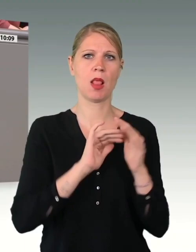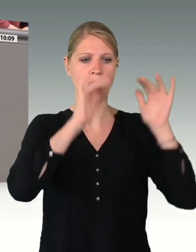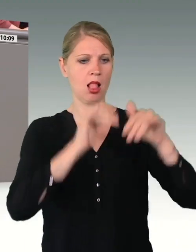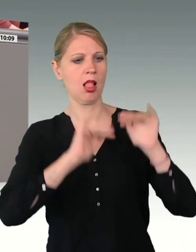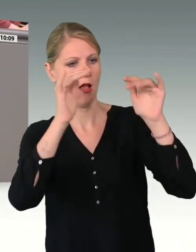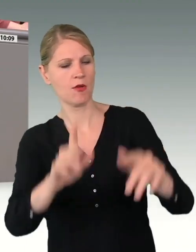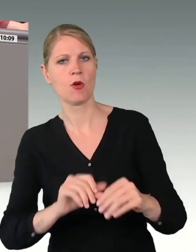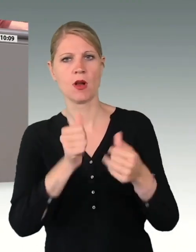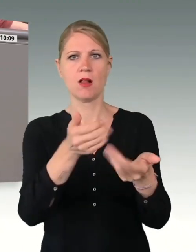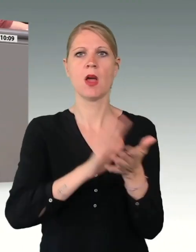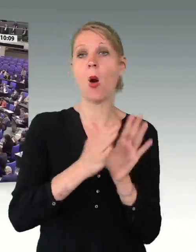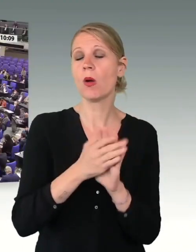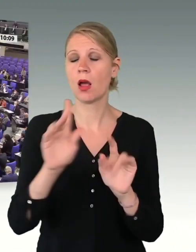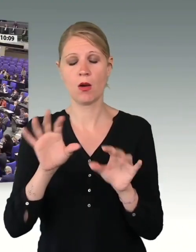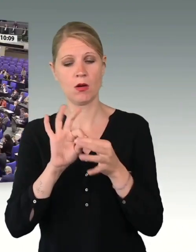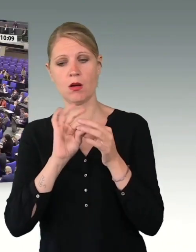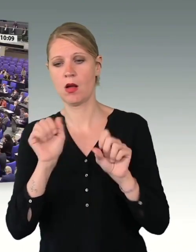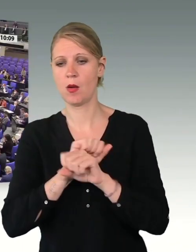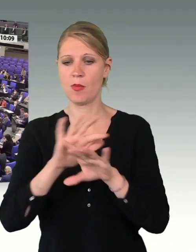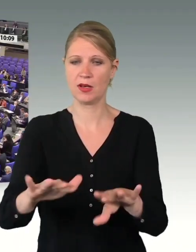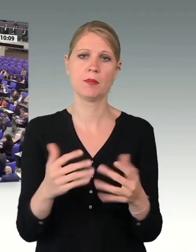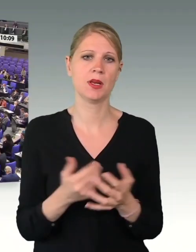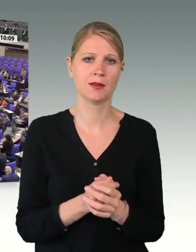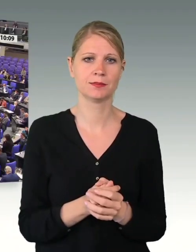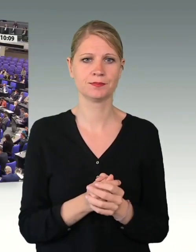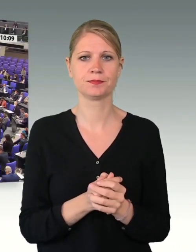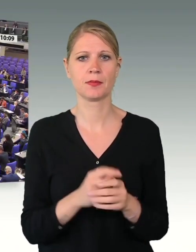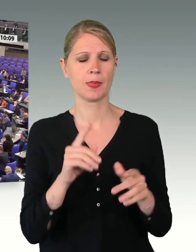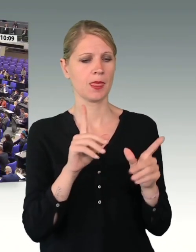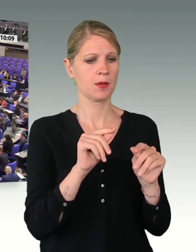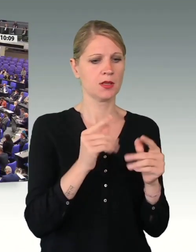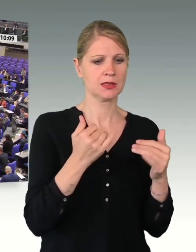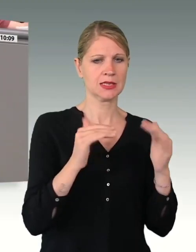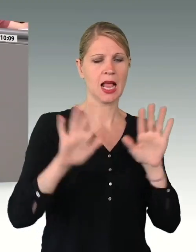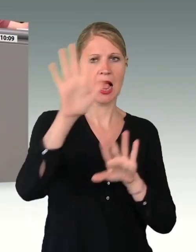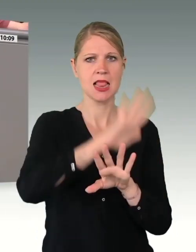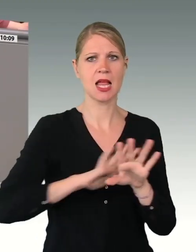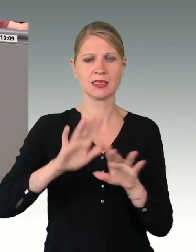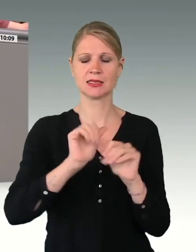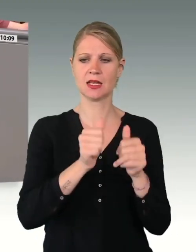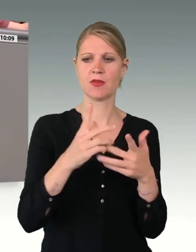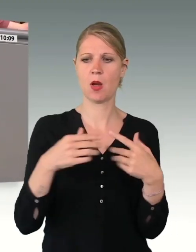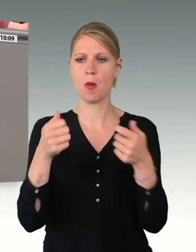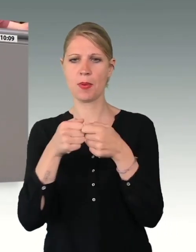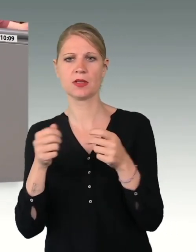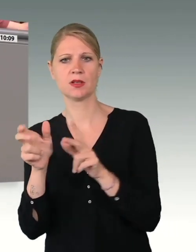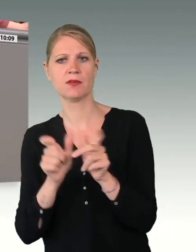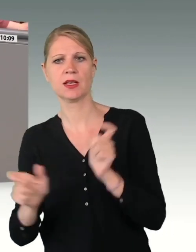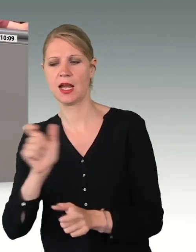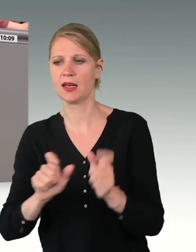für die Landes und Bündnisverteidigung wird in diesen Zeiten wieder zentral für die